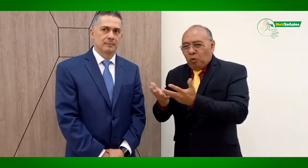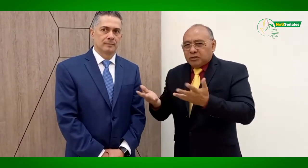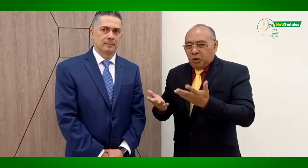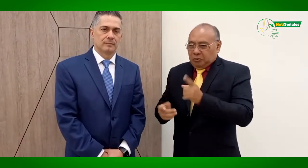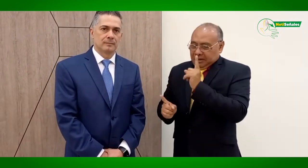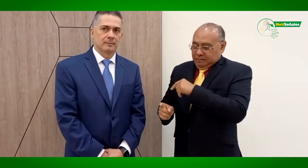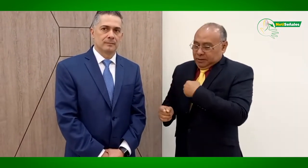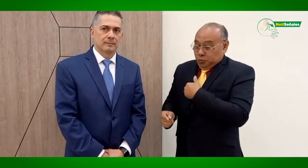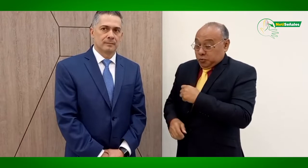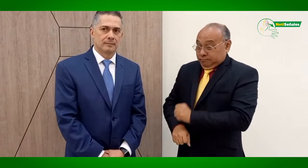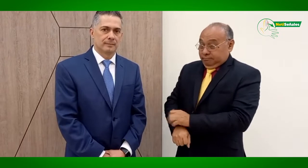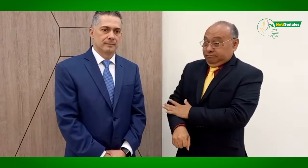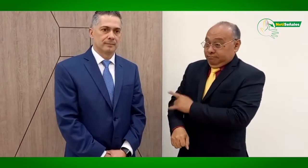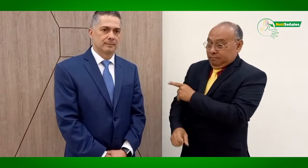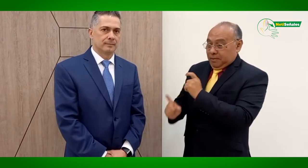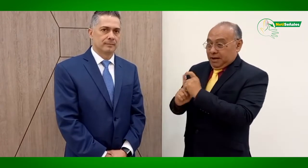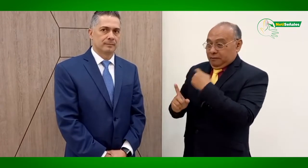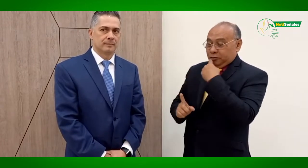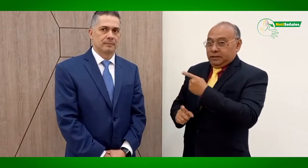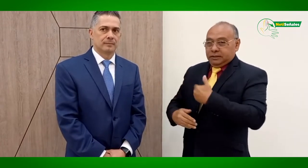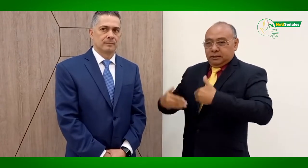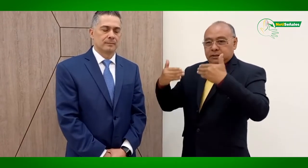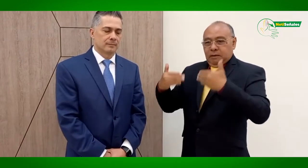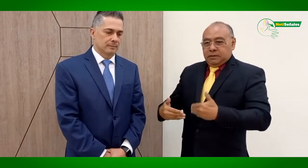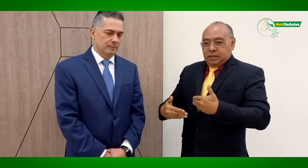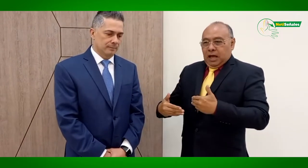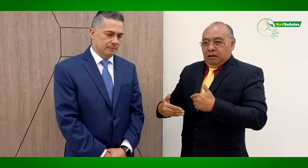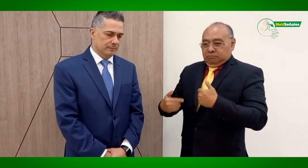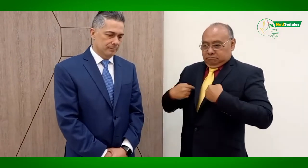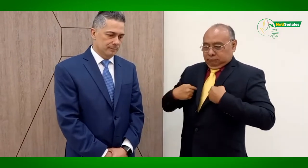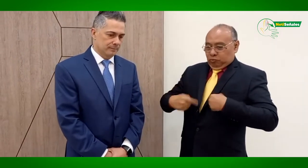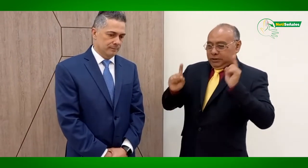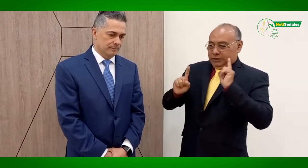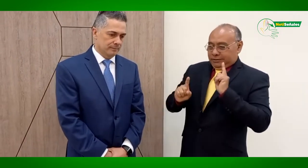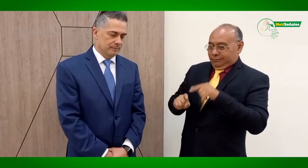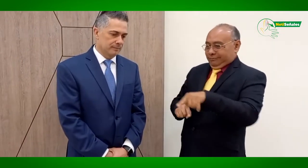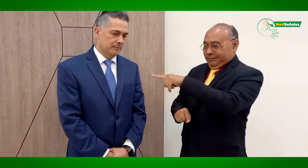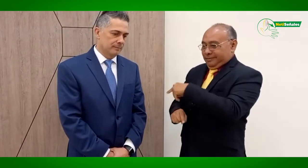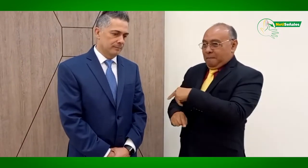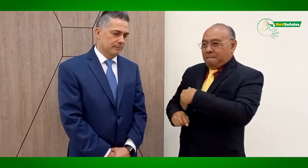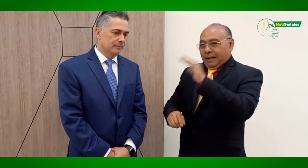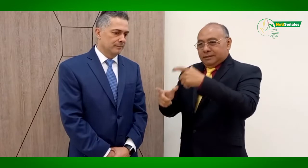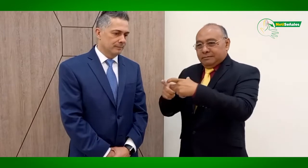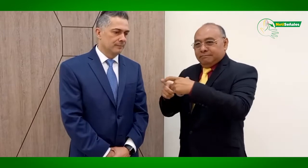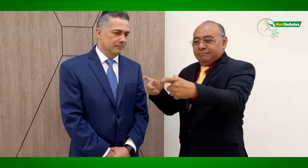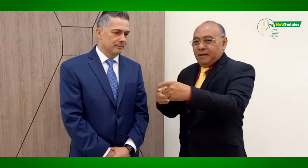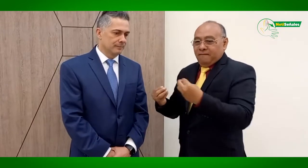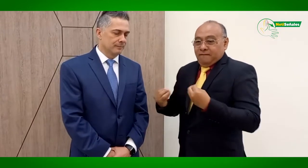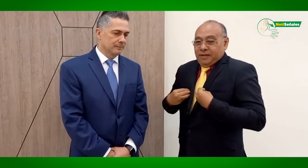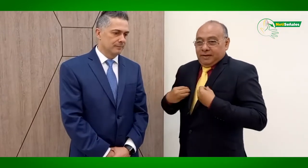accesibilidad en la ciudad de Medellín? Porque hoy decía usted que la discapacidad no está en nosotros, sino que está en esta